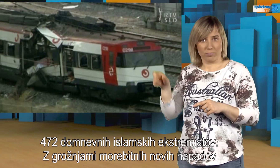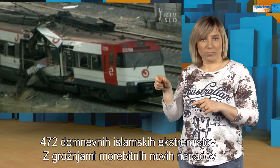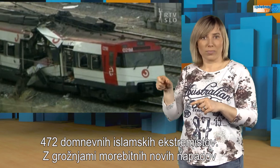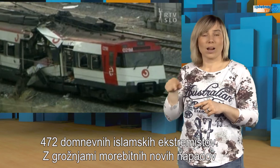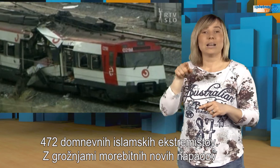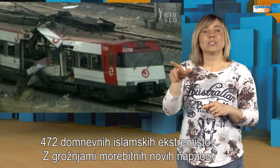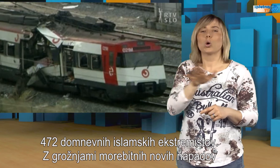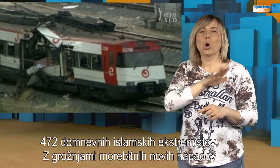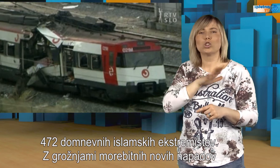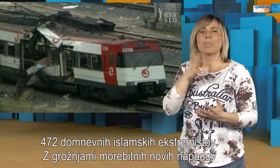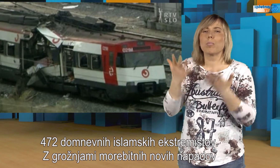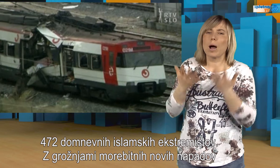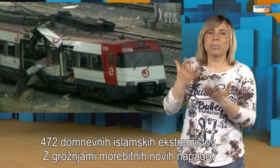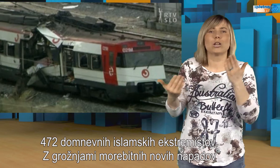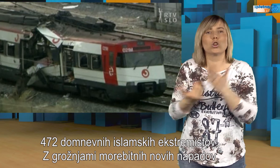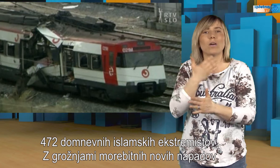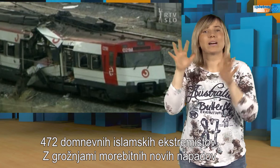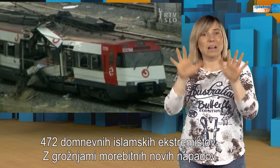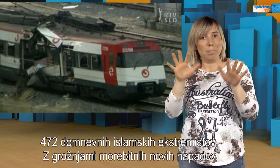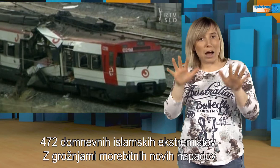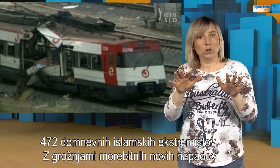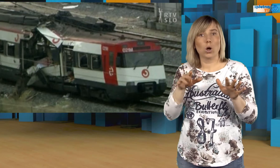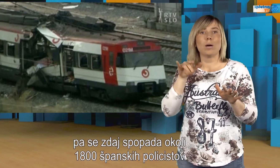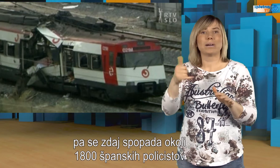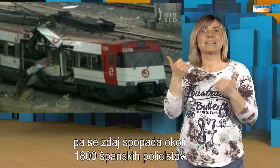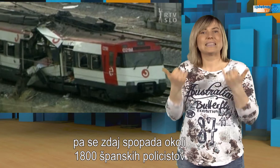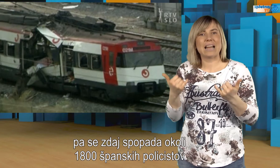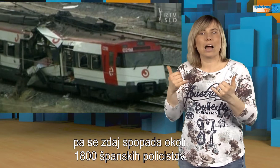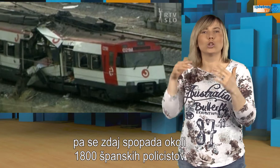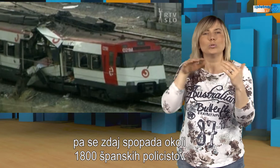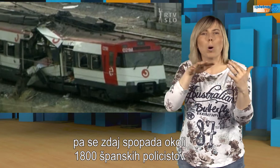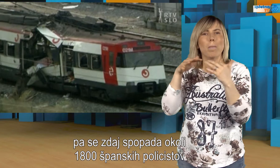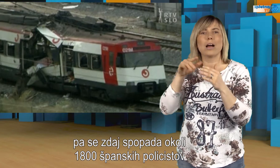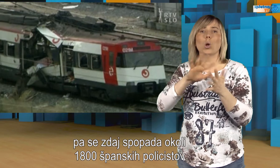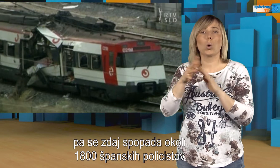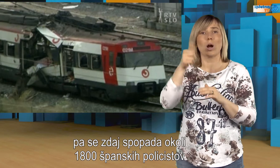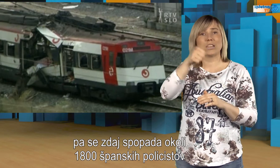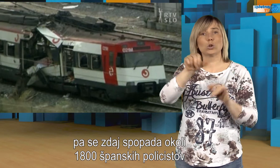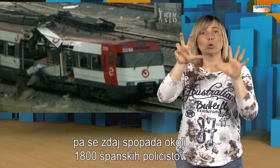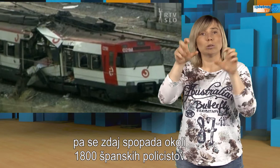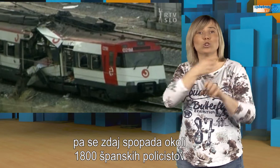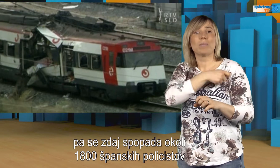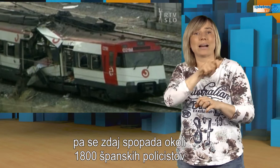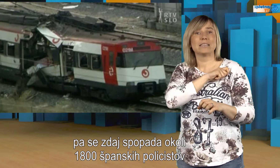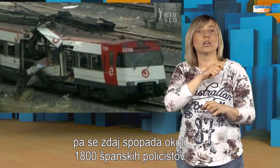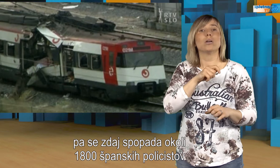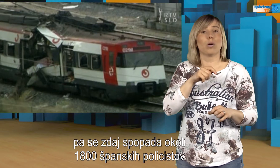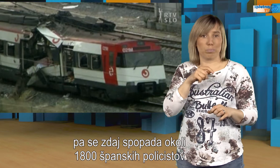Z grožnjami morebitnih novih napadov pa se zdaj spopada okoli 1800 španskih policistov in